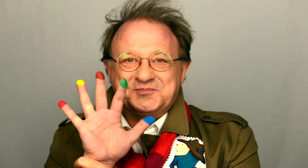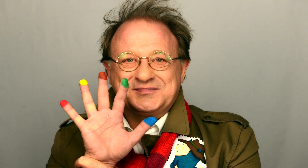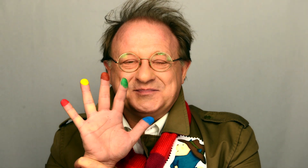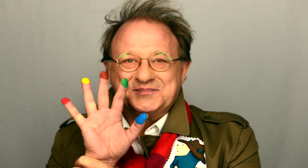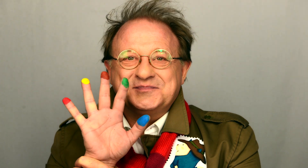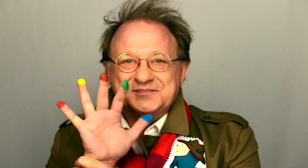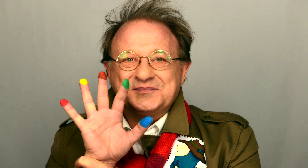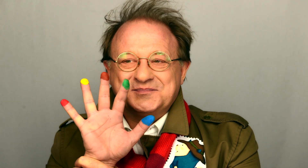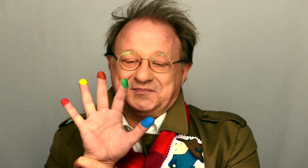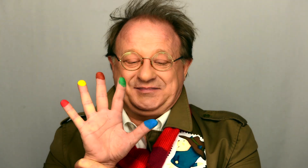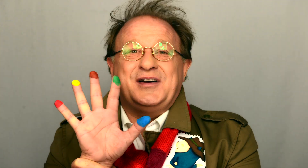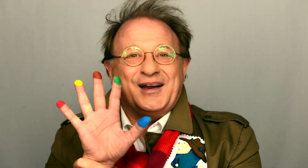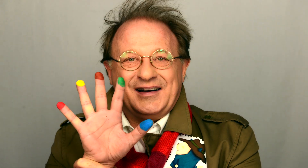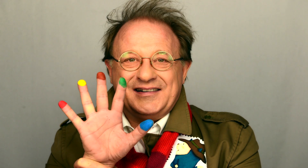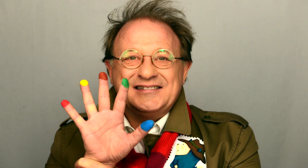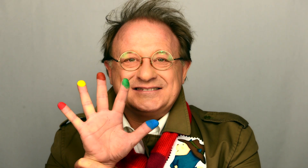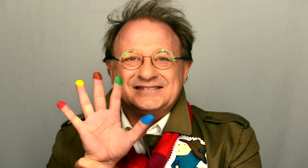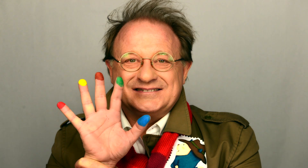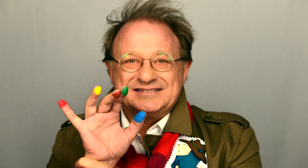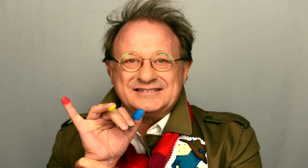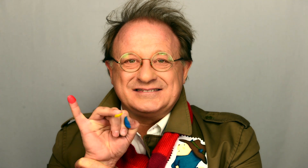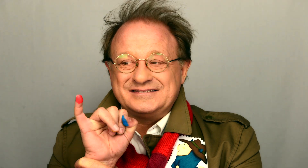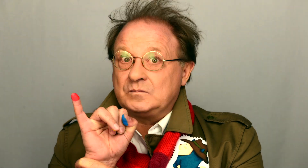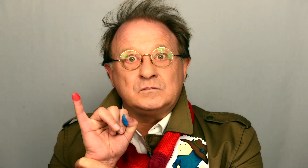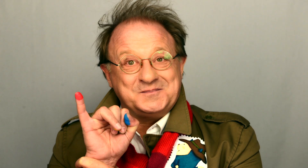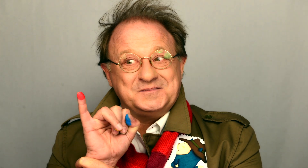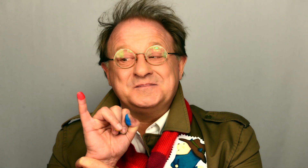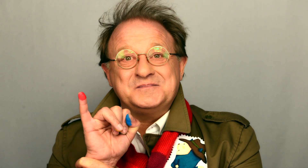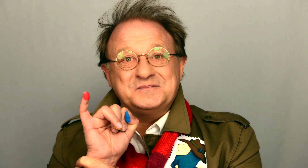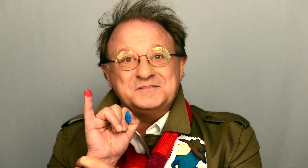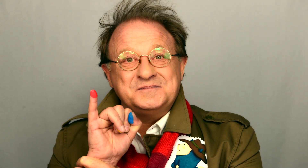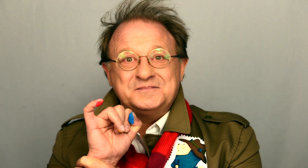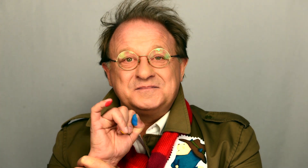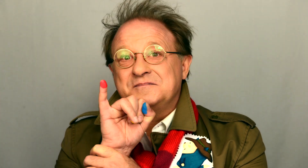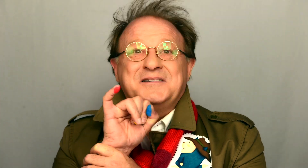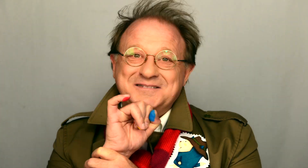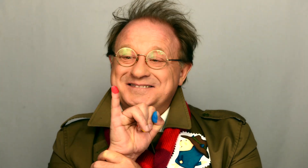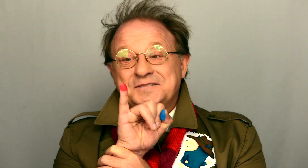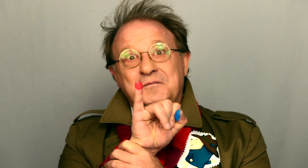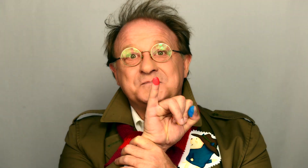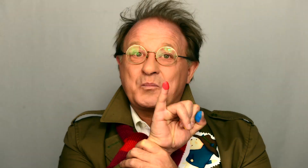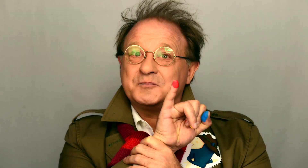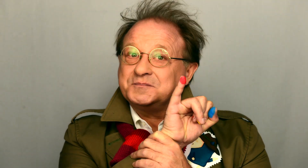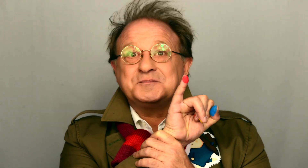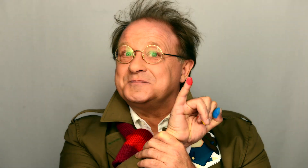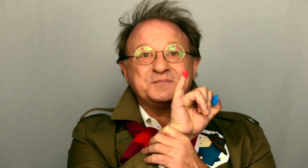porte rien du tout Mais il trotte Trotte Trotte Derrière comme un toutou